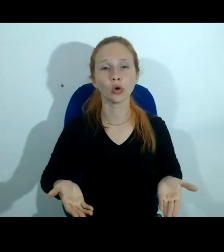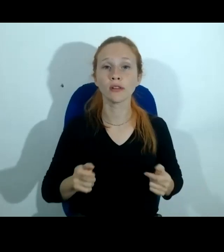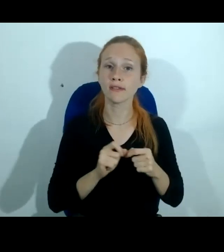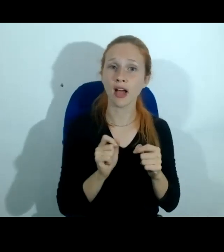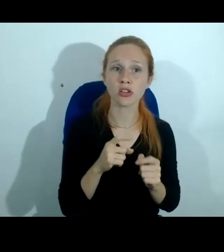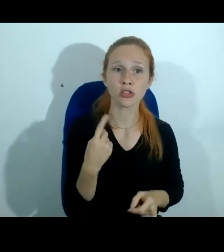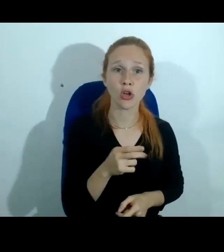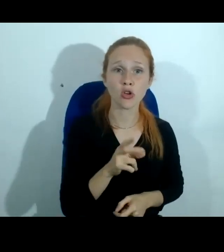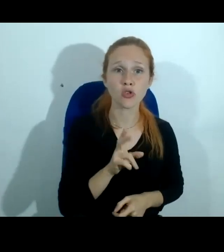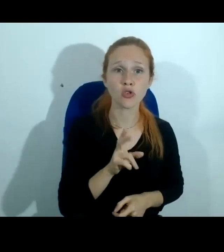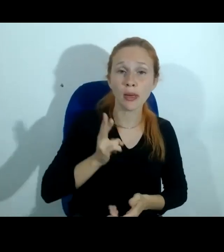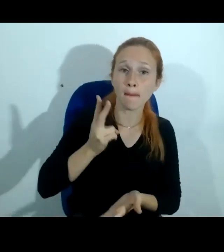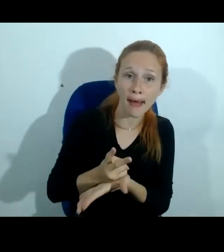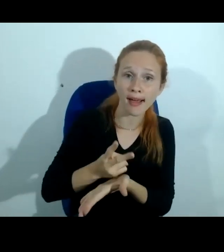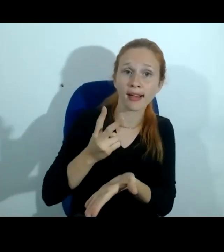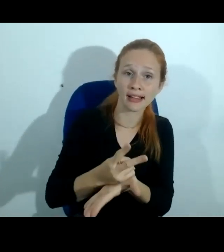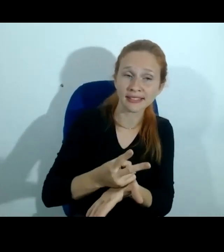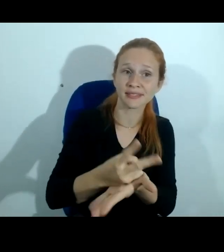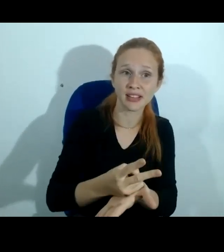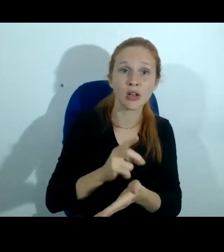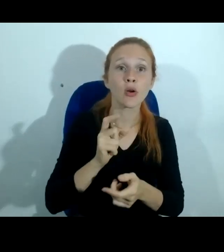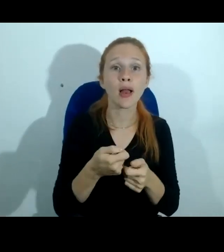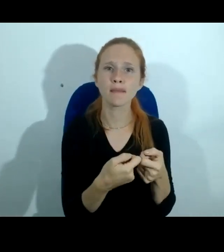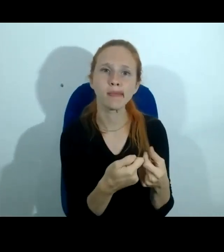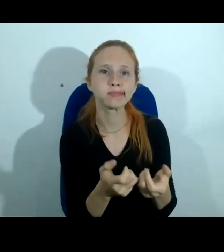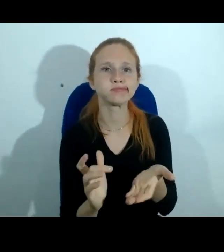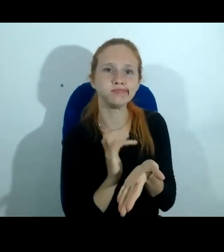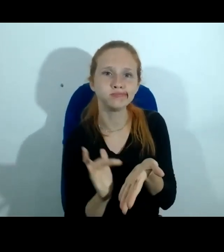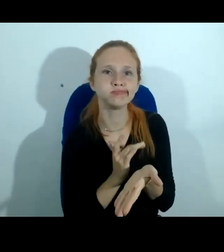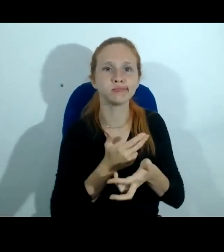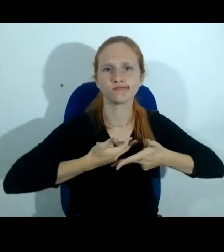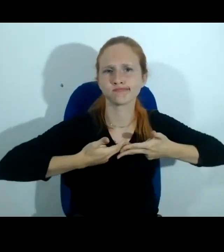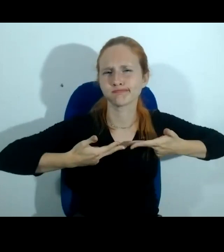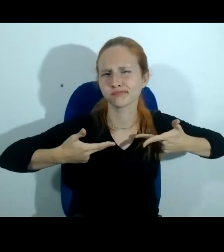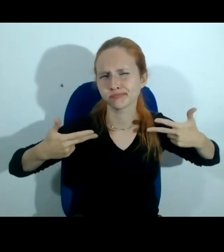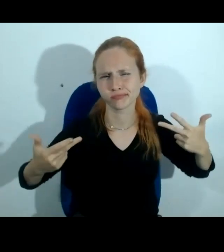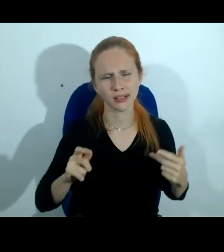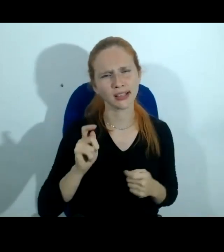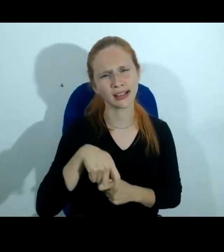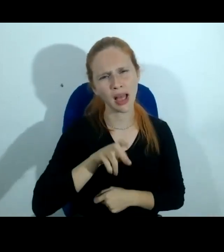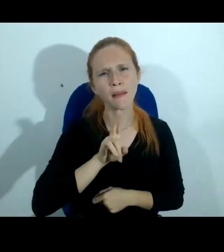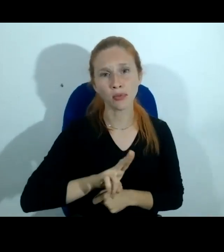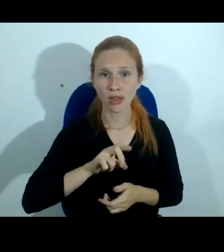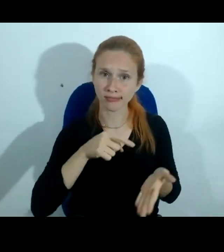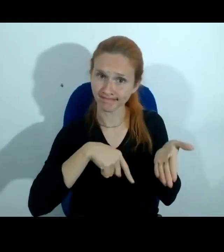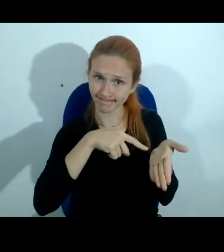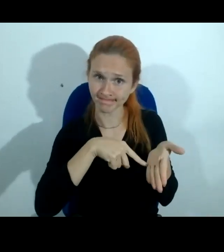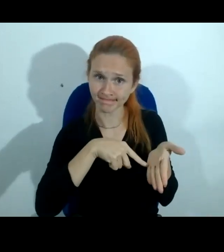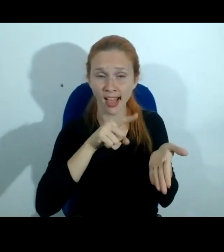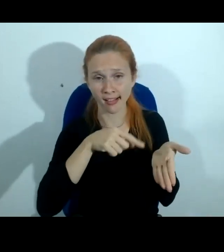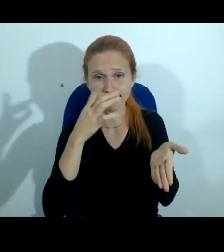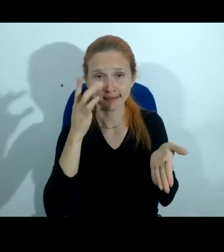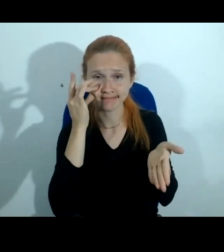use cada vez mais aparelhos tecnológicos que podem servir como testemunhas o professor